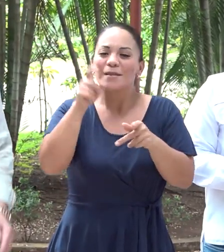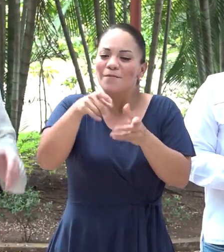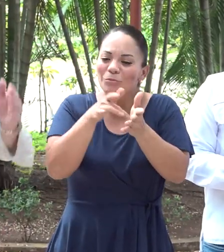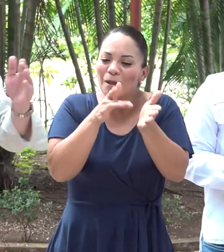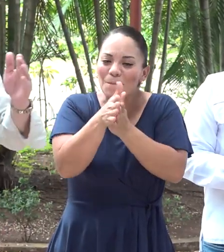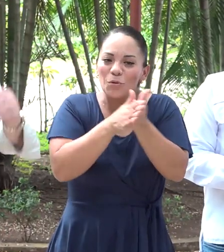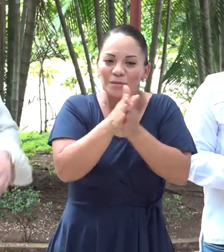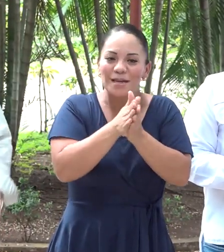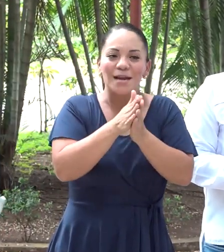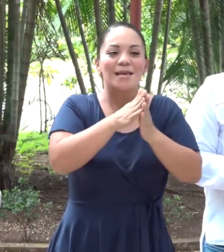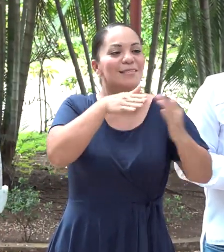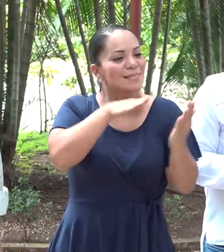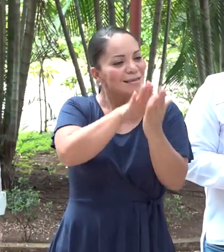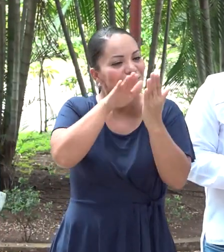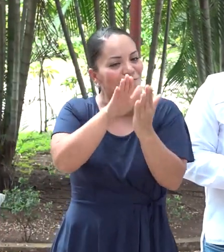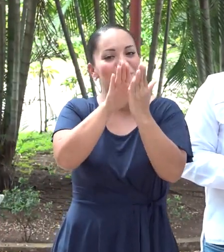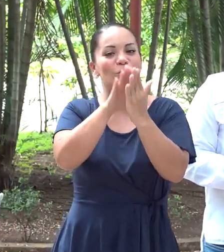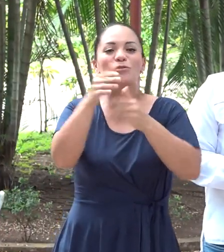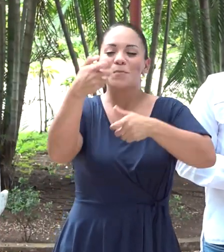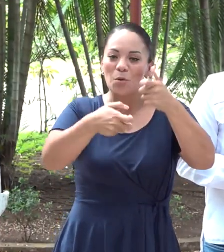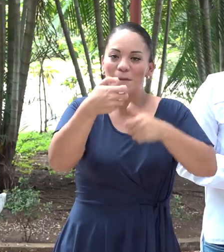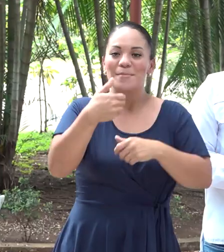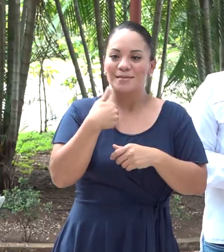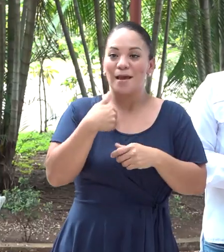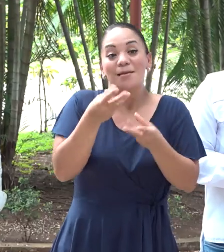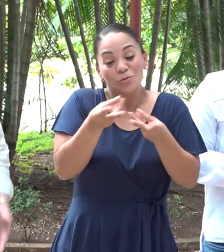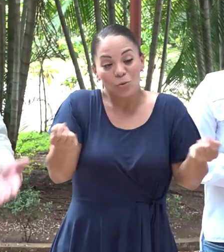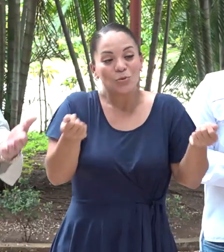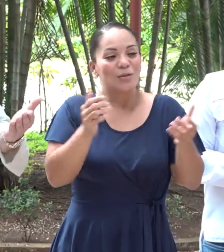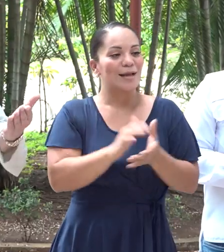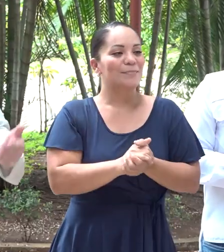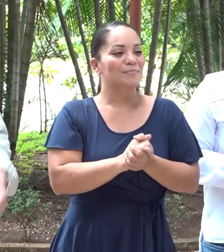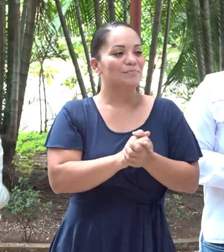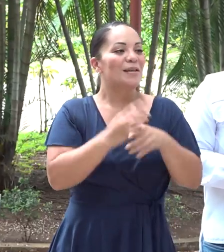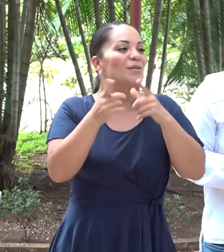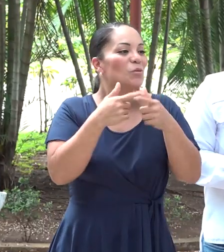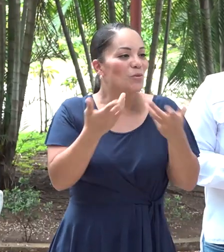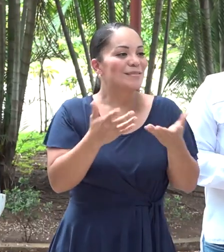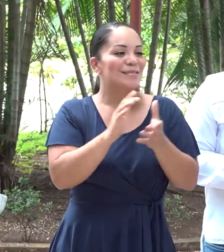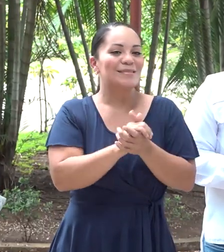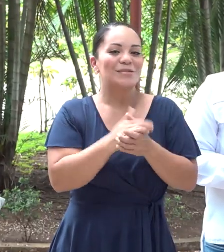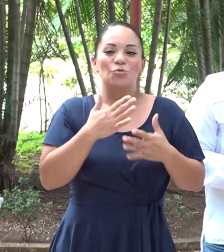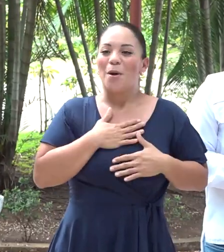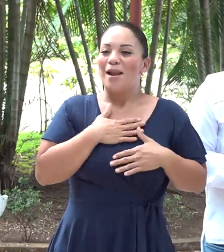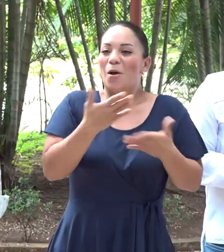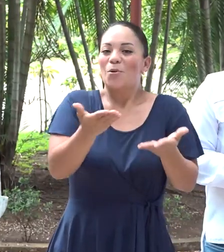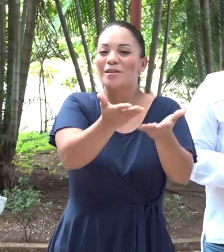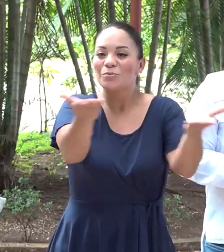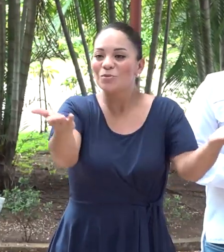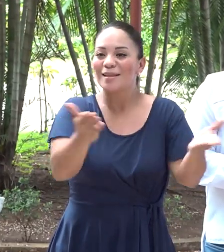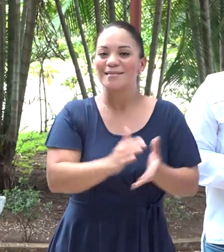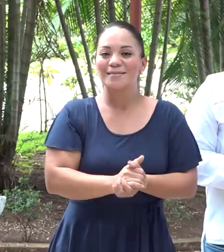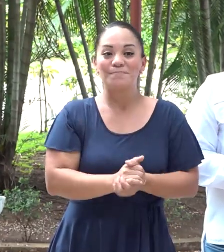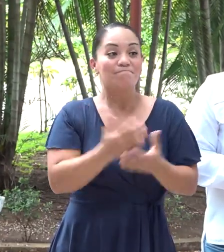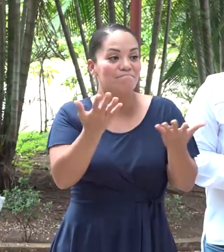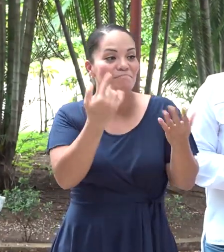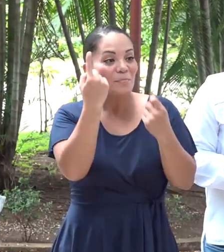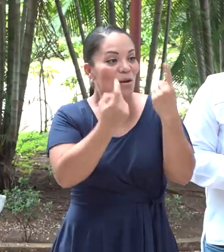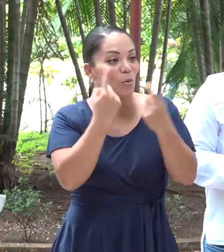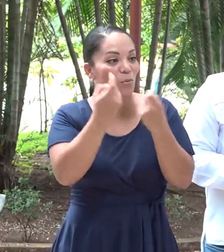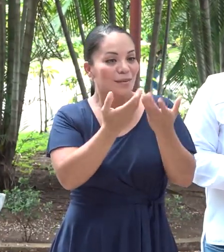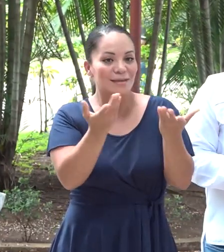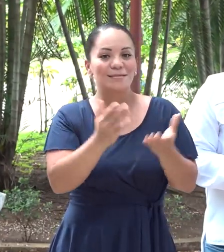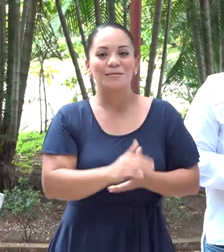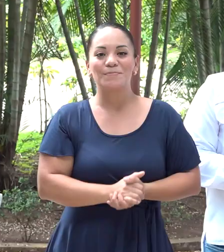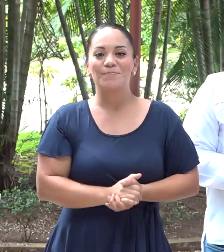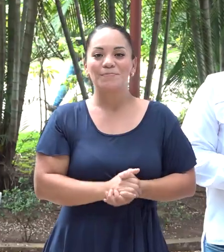aprovechar y los desafíos y problemas que hay que arreglar. Entonces, más bien, quedo a la orden de las preguntas que pueda